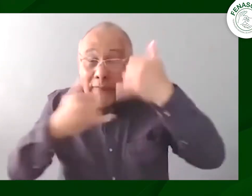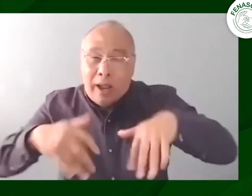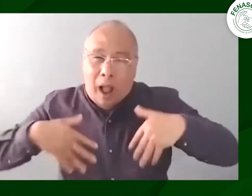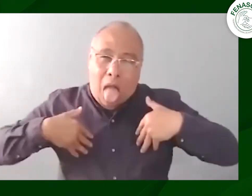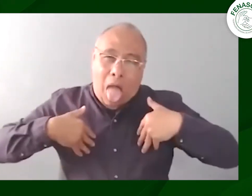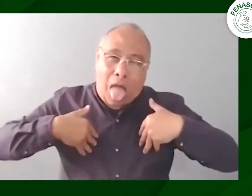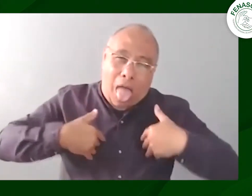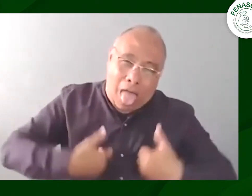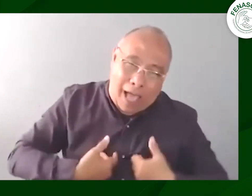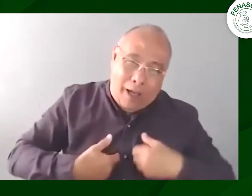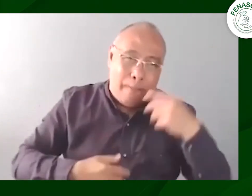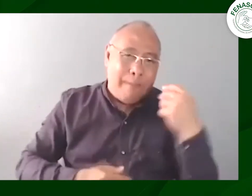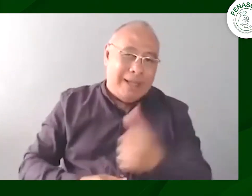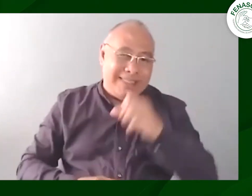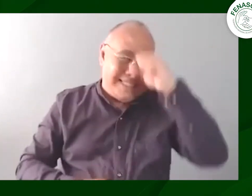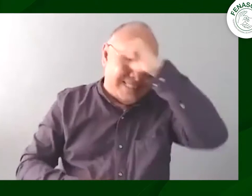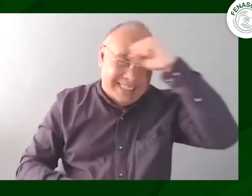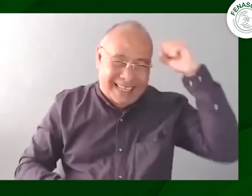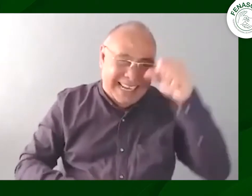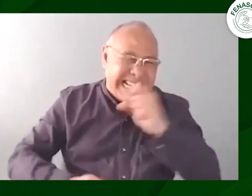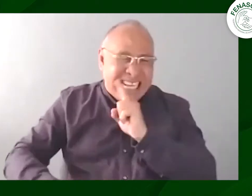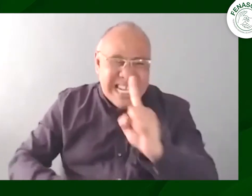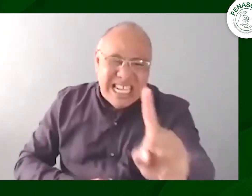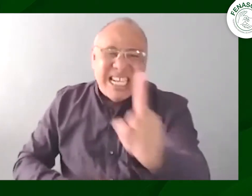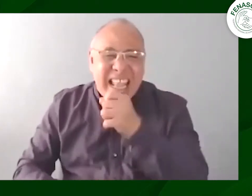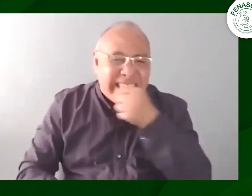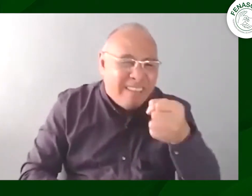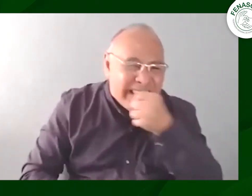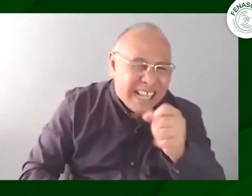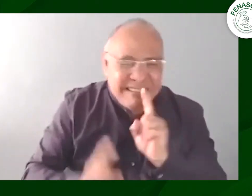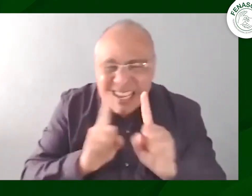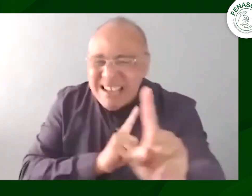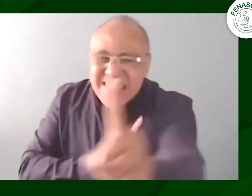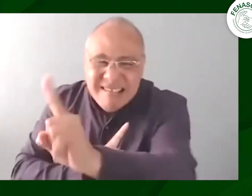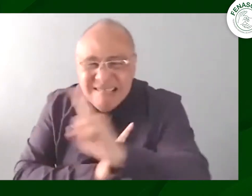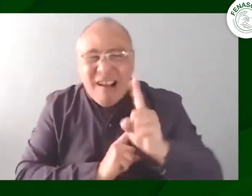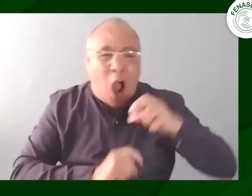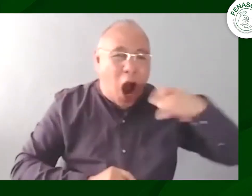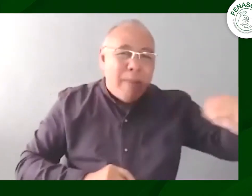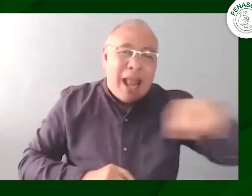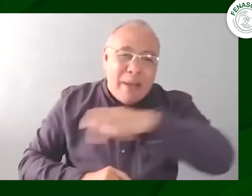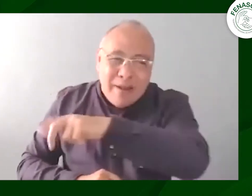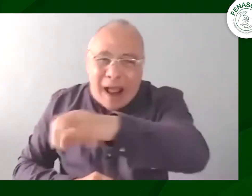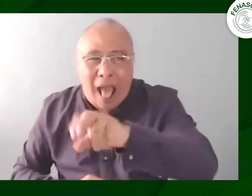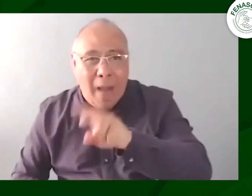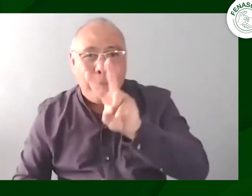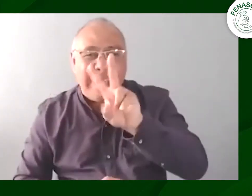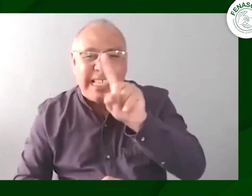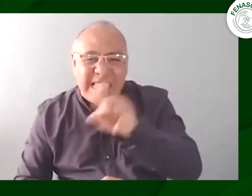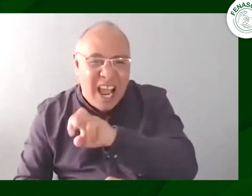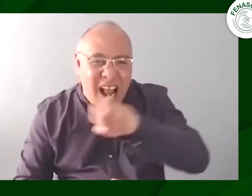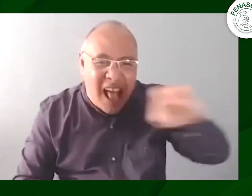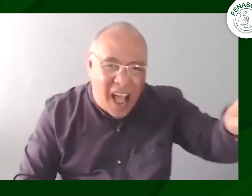en remoto muchos de estos intérpretes estaban allí con toda esta incansable labor que estaba haciendo Sandra